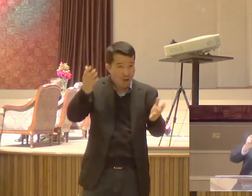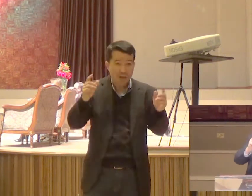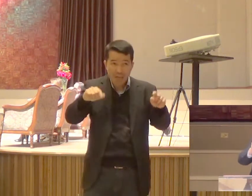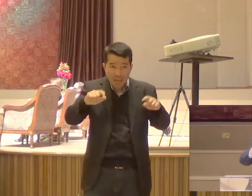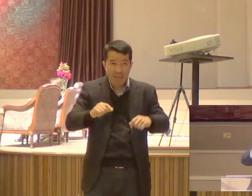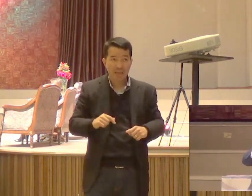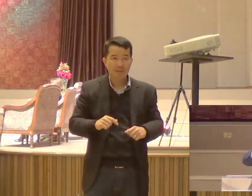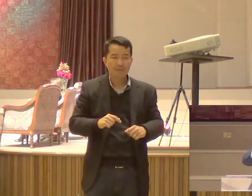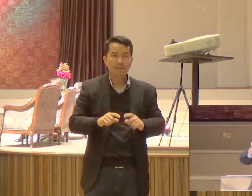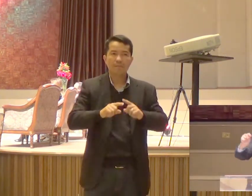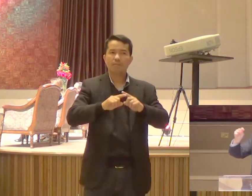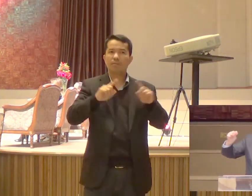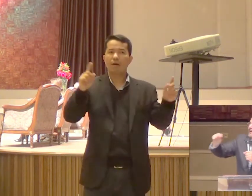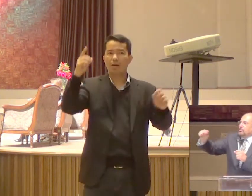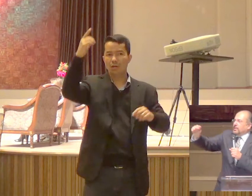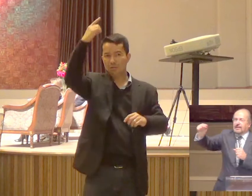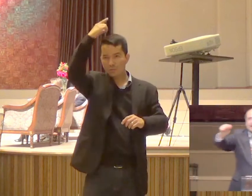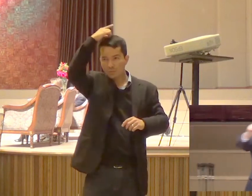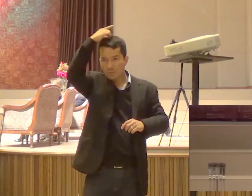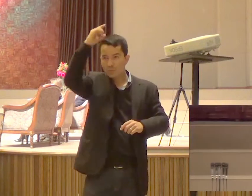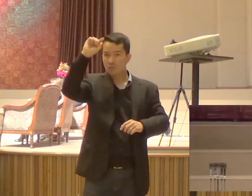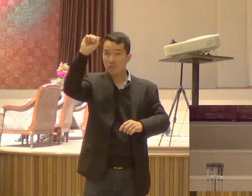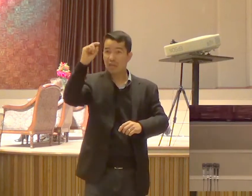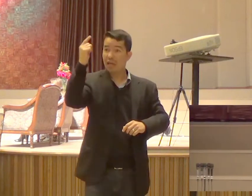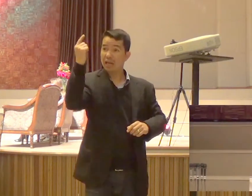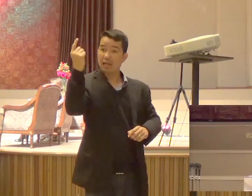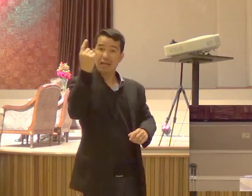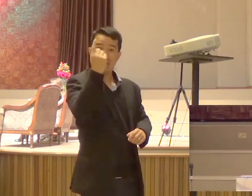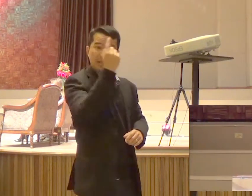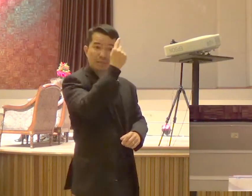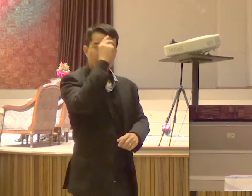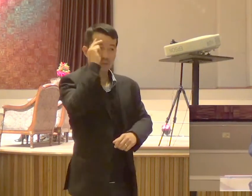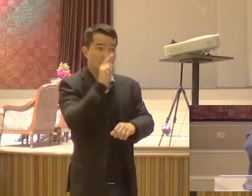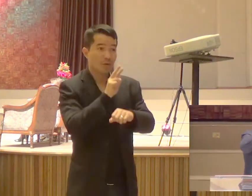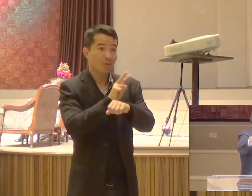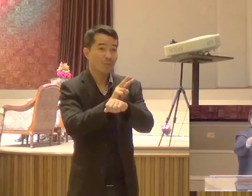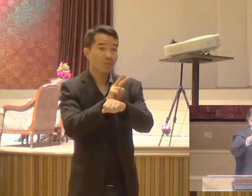dom É o cuidado Que cada um Precisa ter Pelo outro